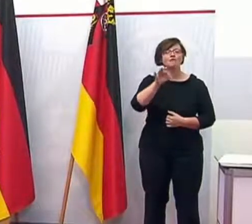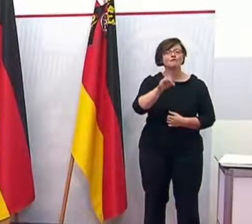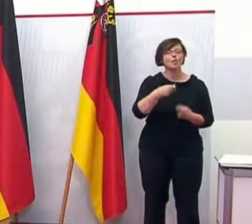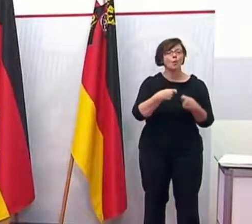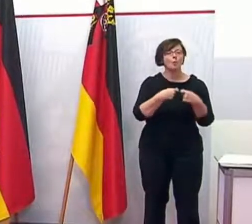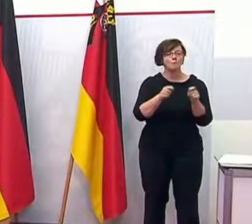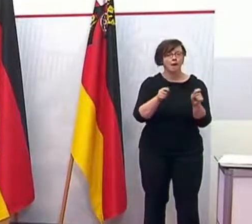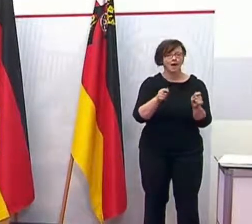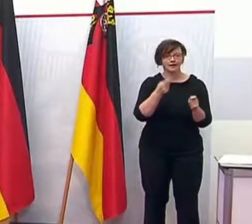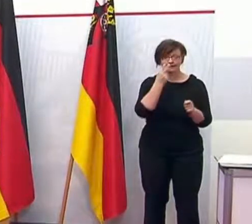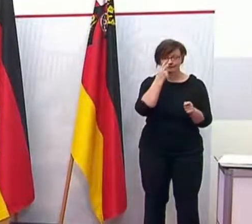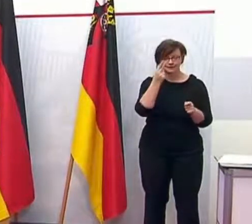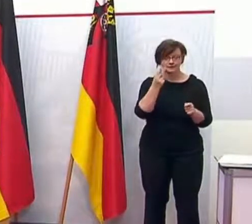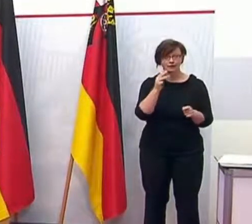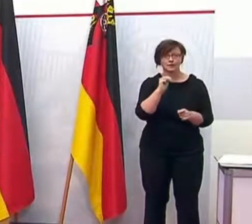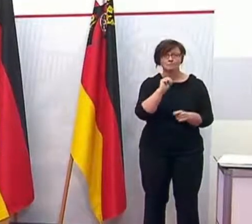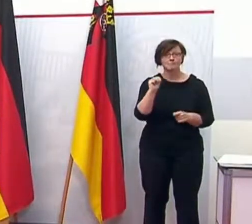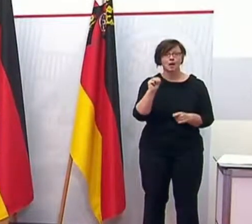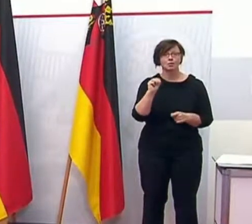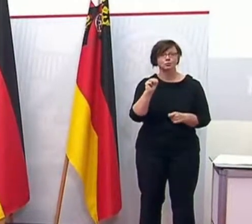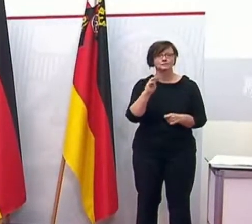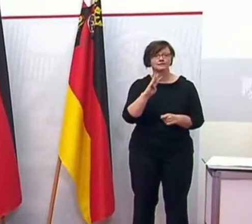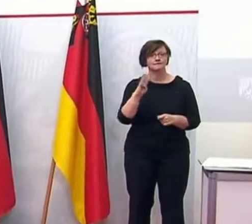Nochmal von Markus Wolf.